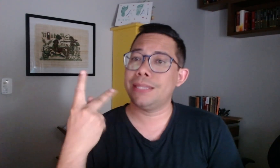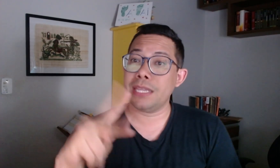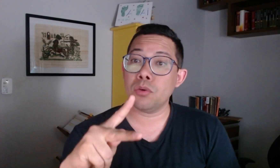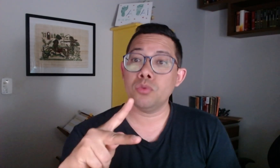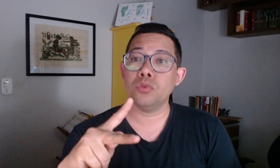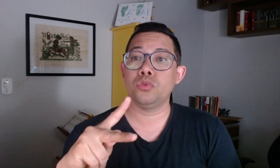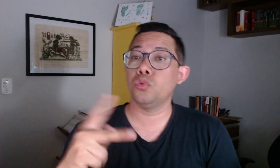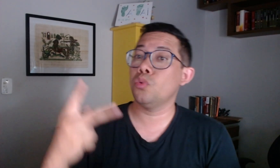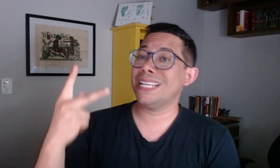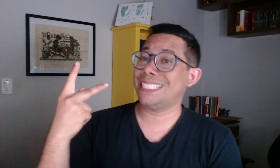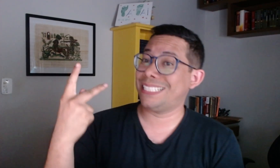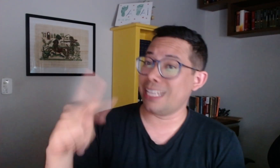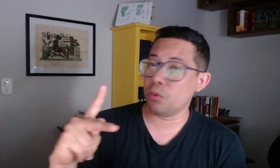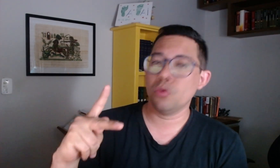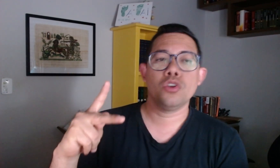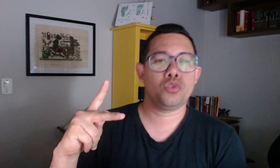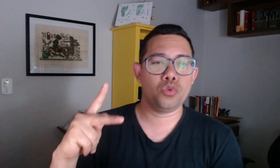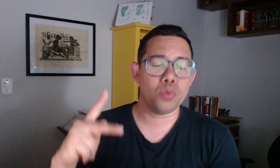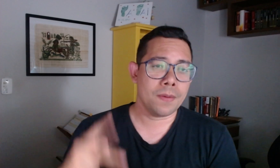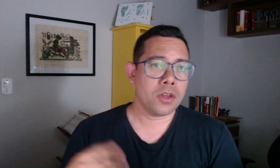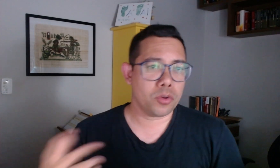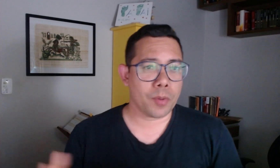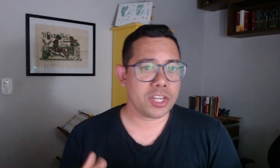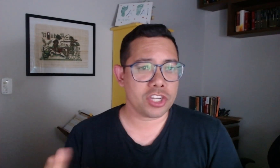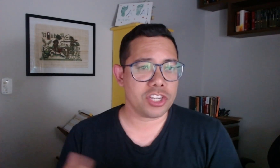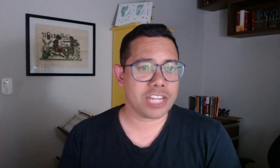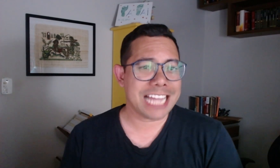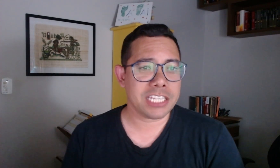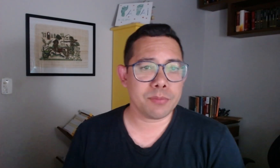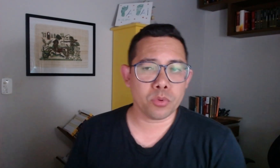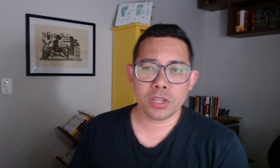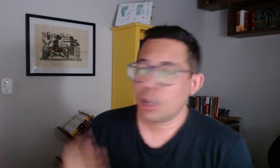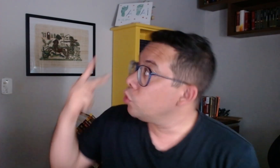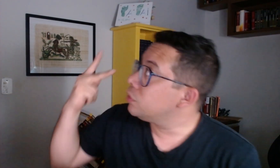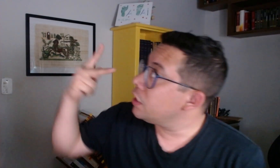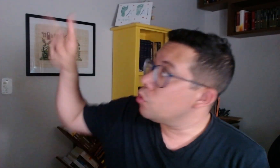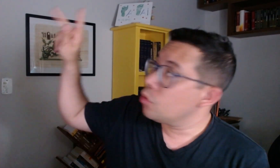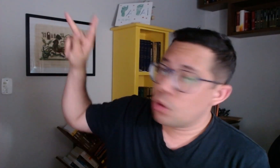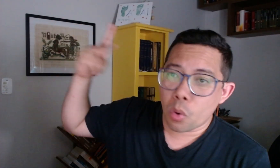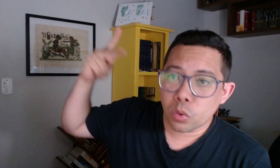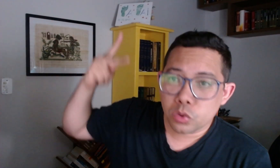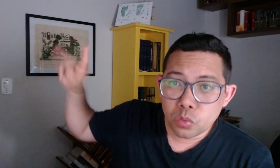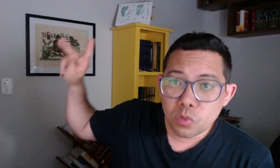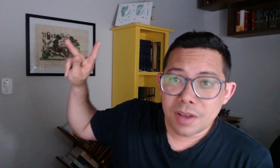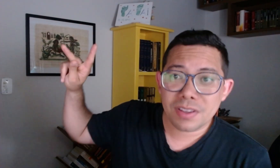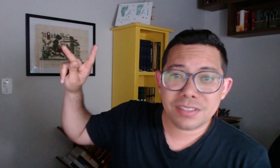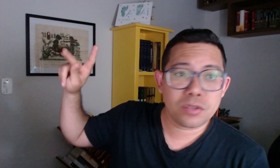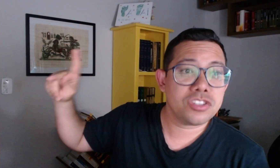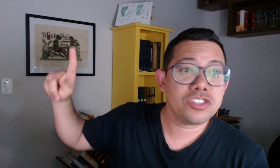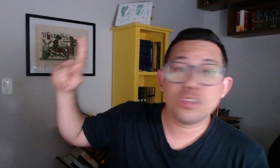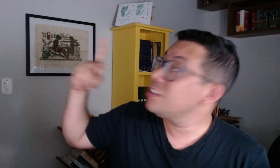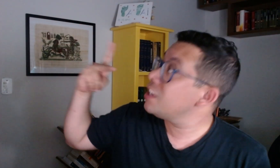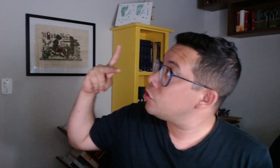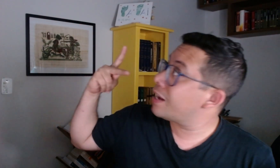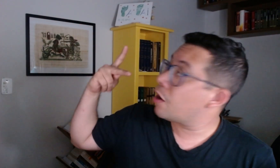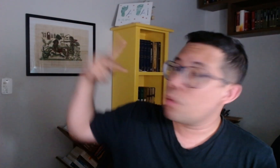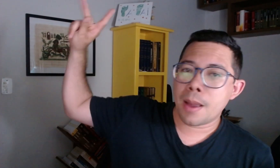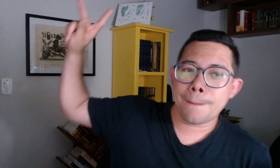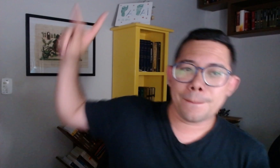teu, tua, seu, sua. Normalmente a gente atribui o teu, ou sua, fazendo no sentido direcional para